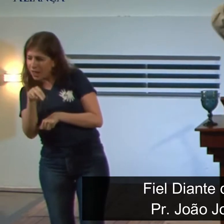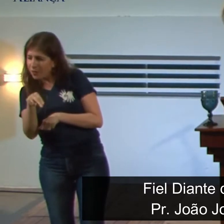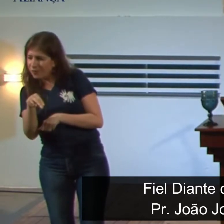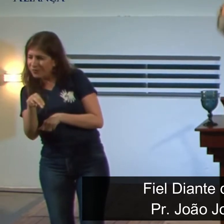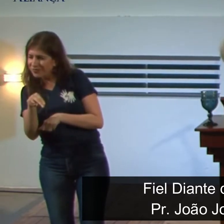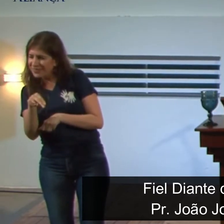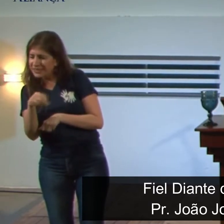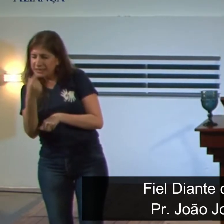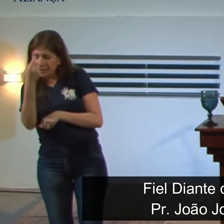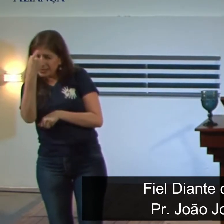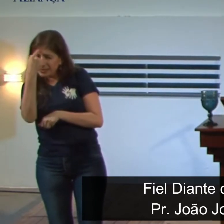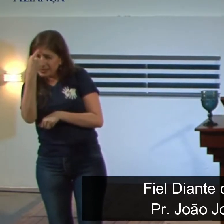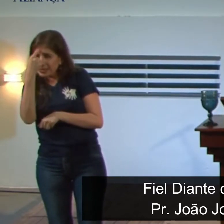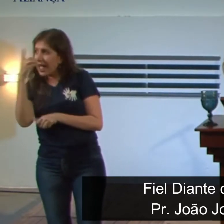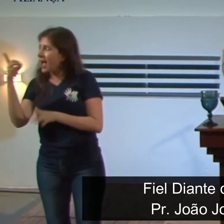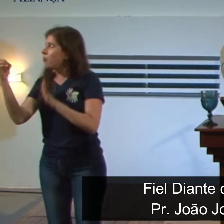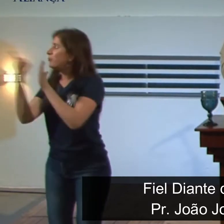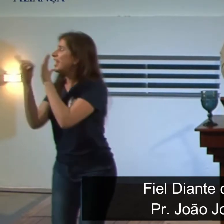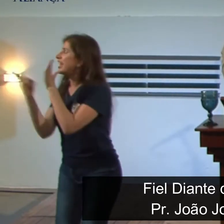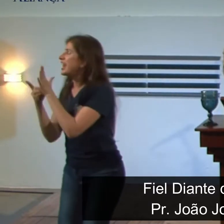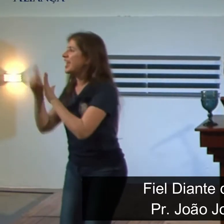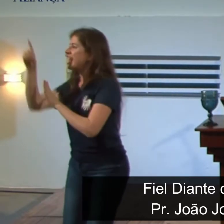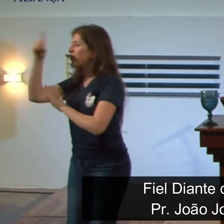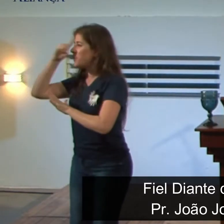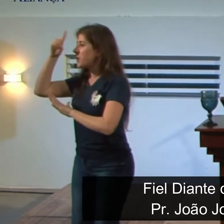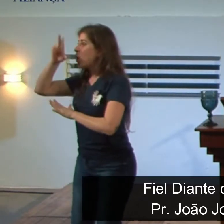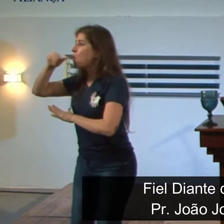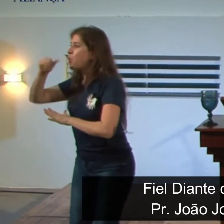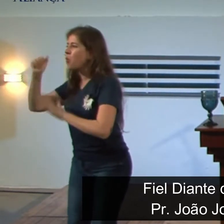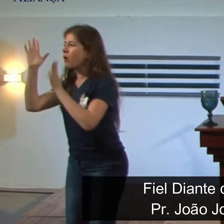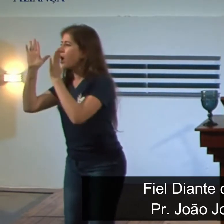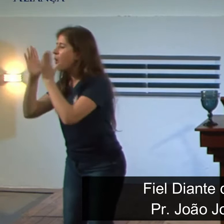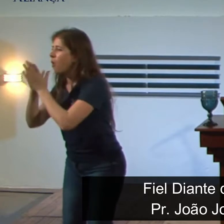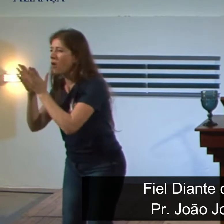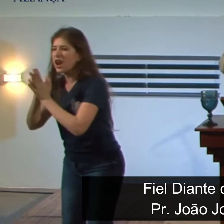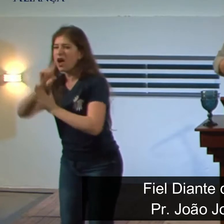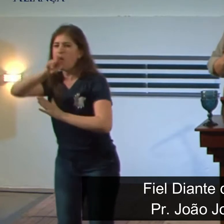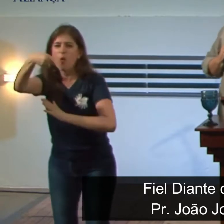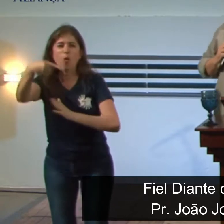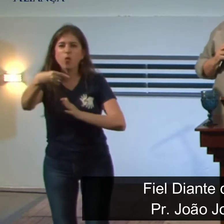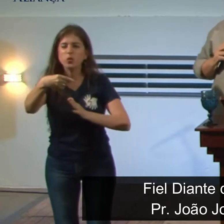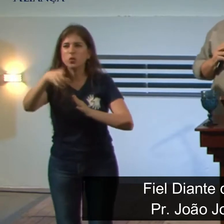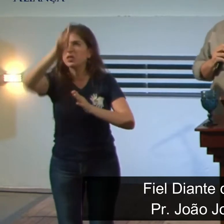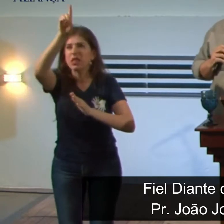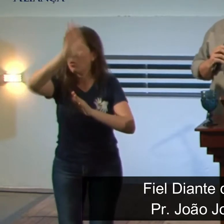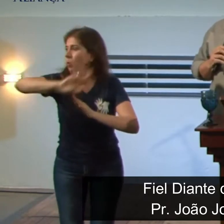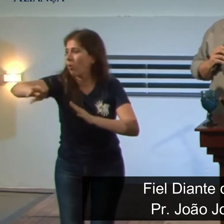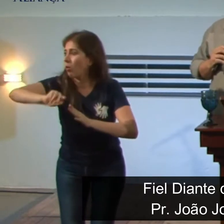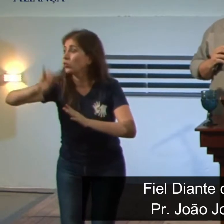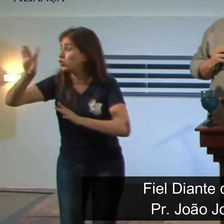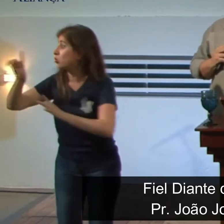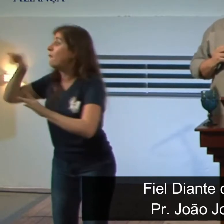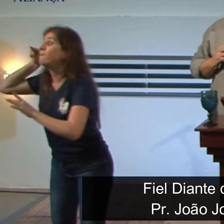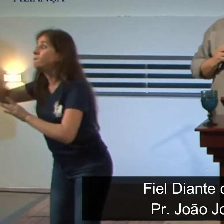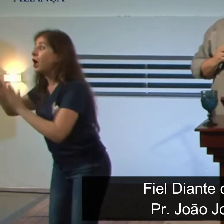rei, é dito um decreto para todo mundo, ninguém mais fazer oração a Deus nenhum, vai fazer agora só a você, vai pedir só a você.